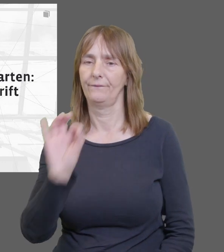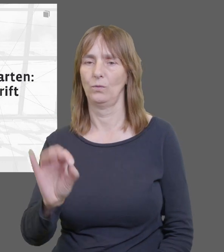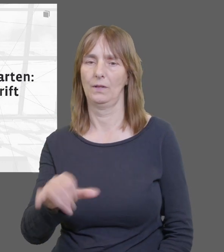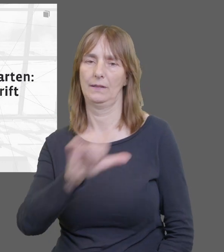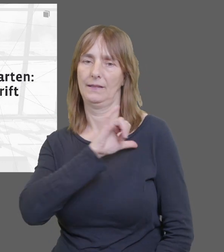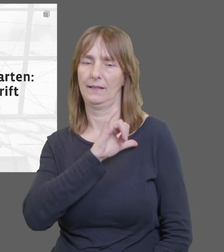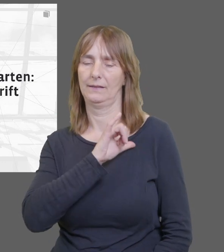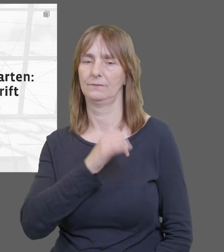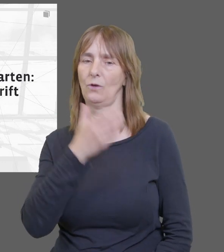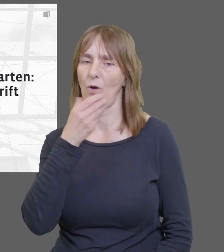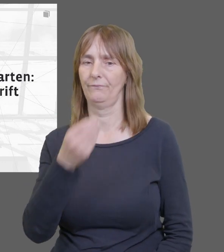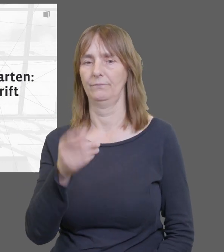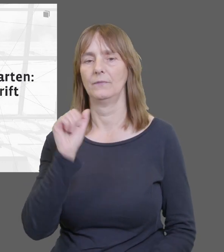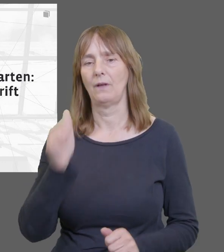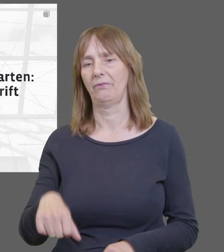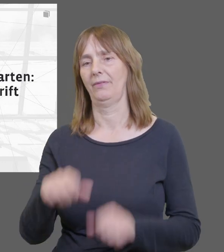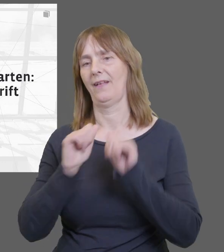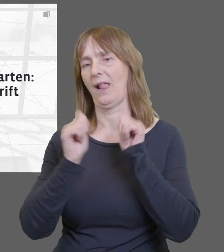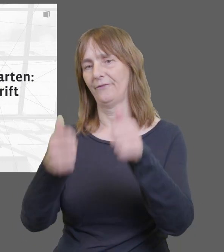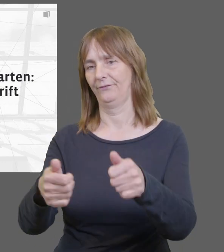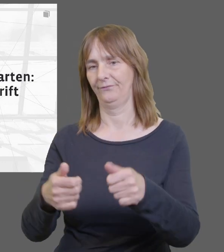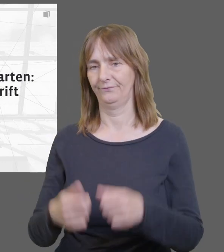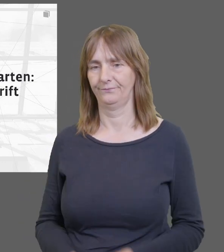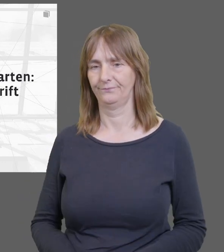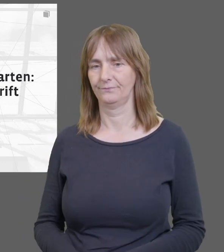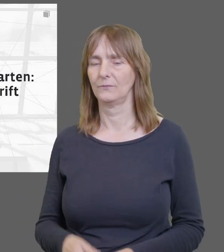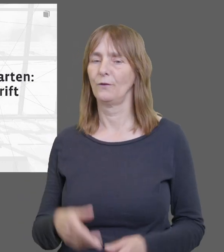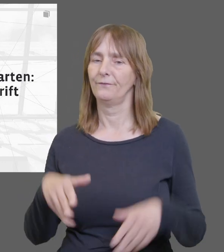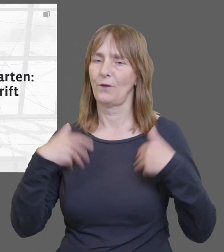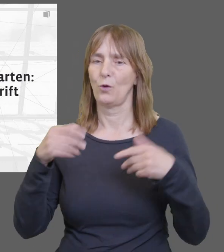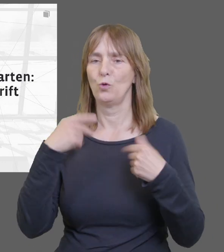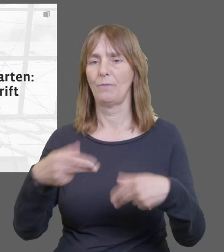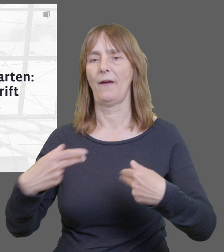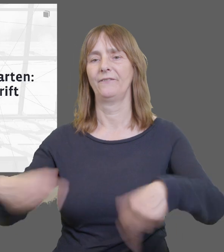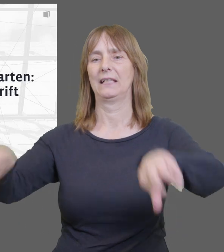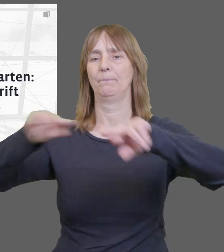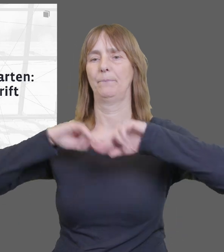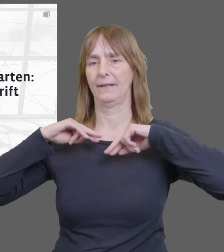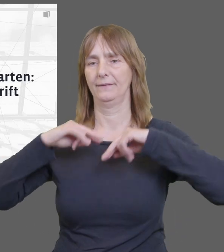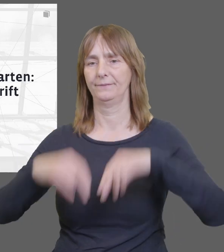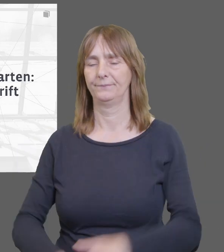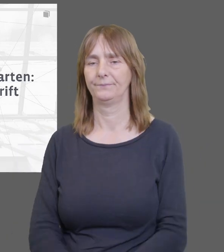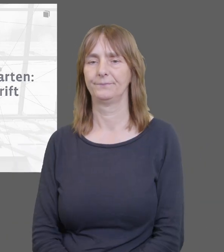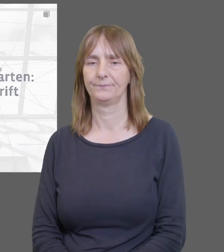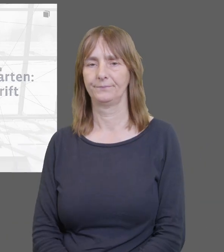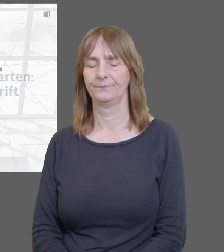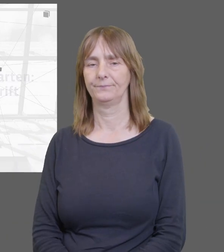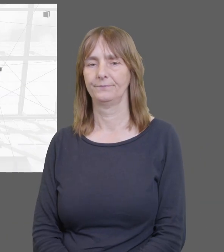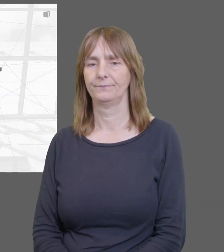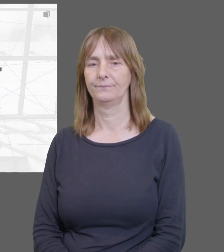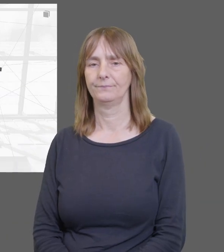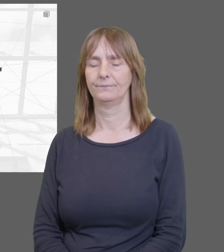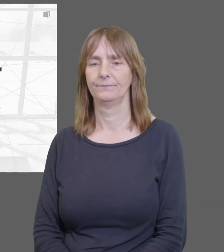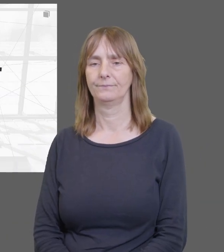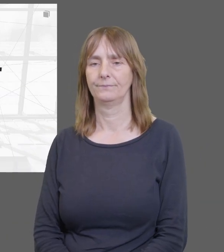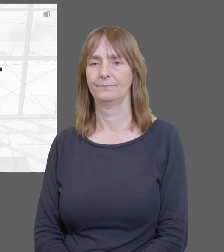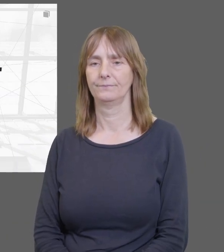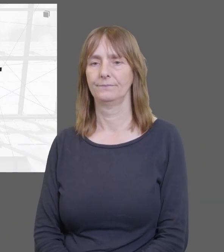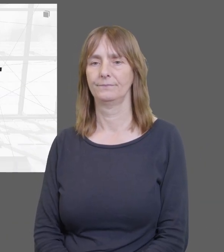hierbei um einen Sonderdruck aus einer Zeitschrift oder auch um eine elektronische Ressource handeln. Nun sind wir auch schon am Ende